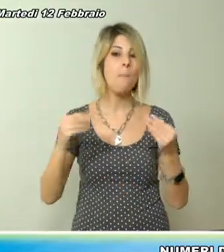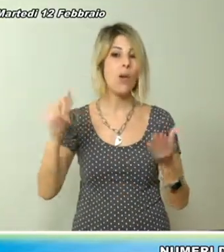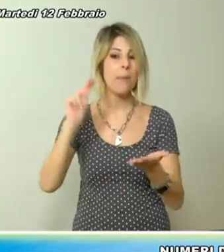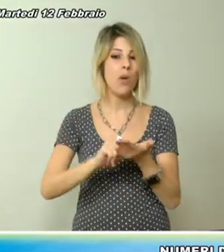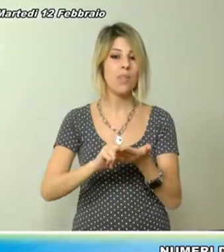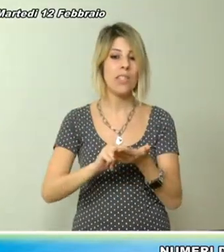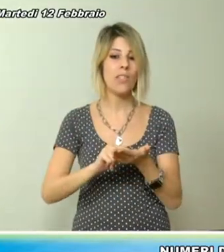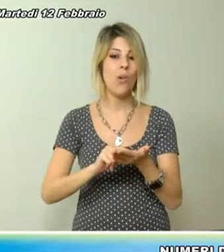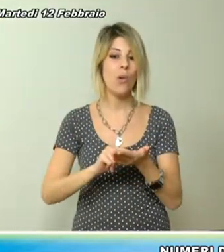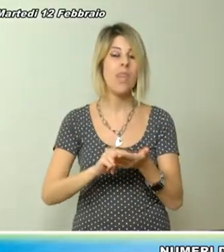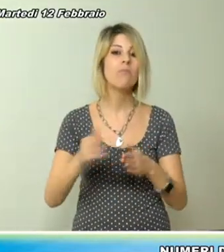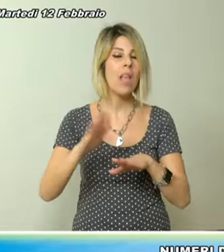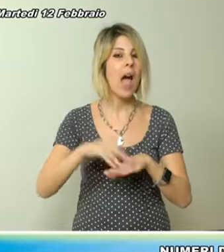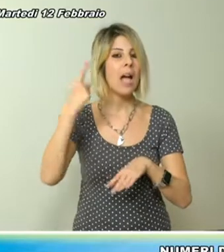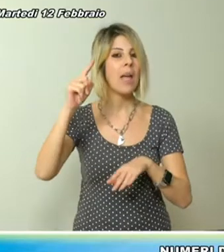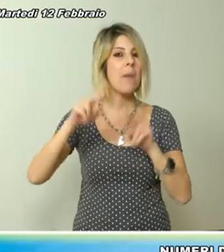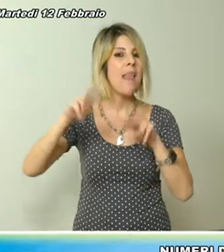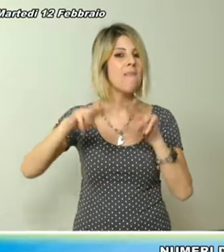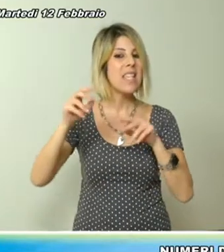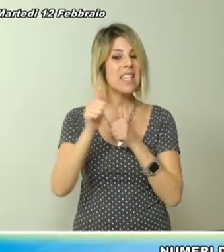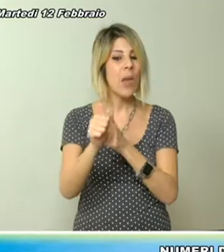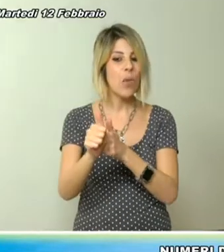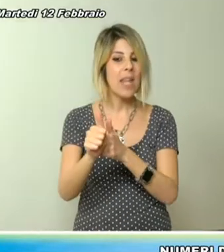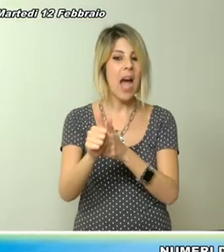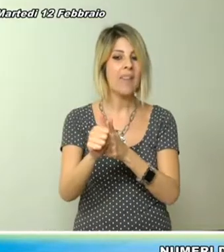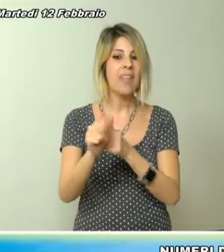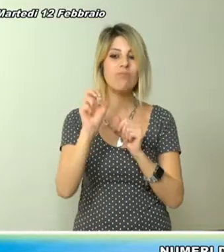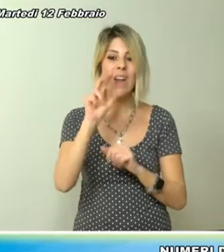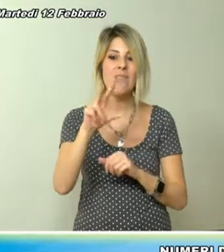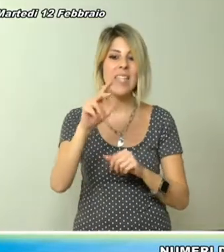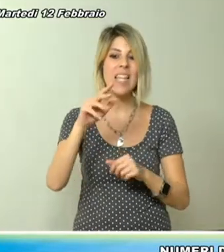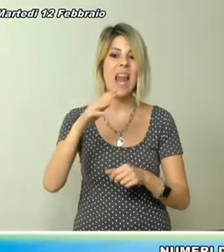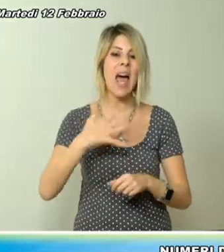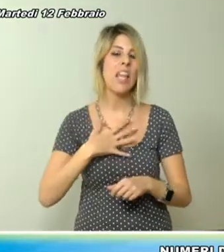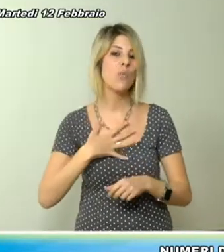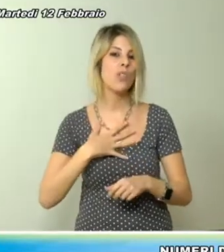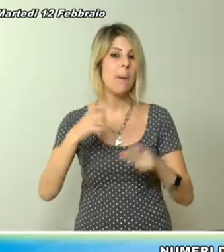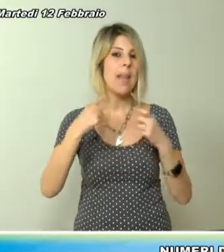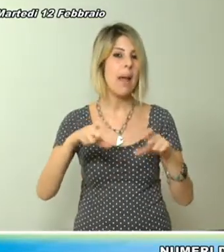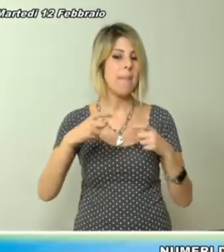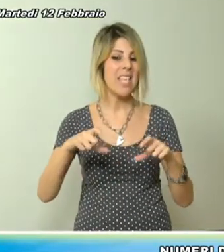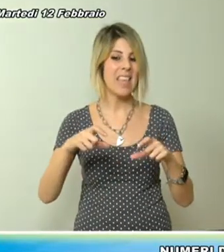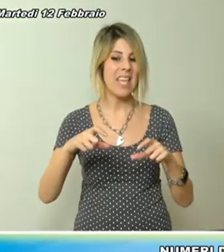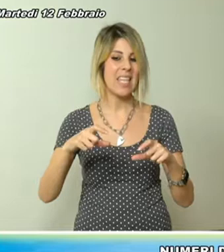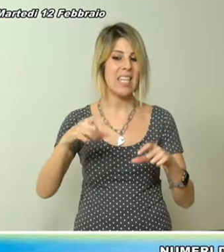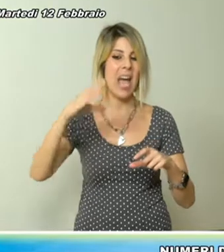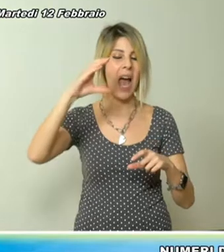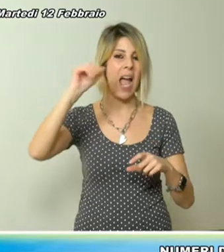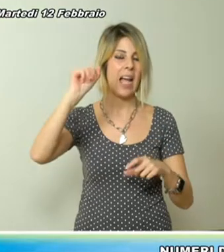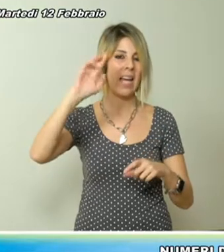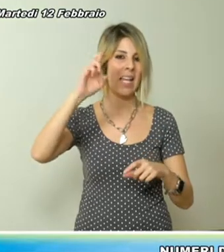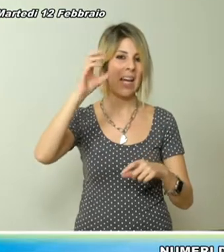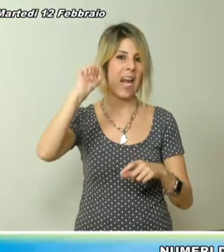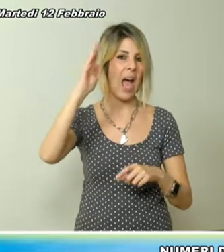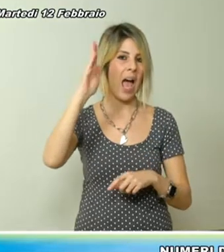Vi sono anche tante prenotazioni per le visite guidate. Comunica la responsabile della biglietteria, Francesca Crava.